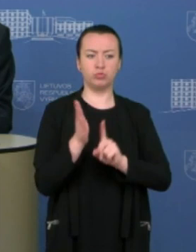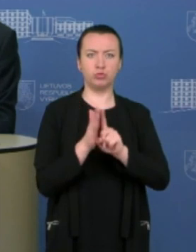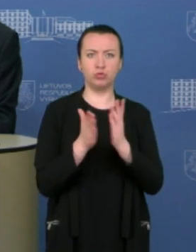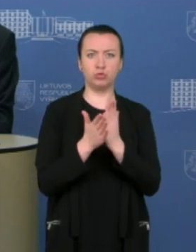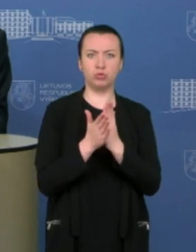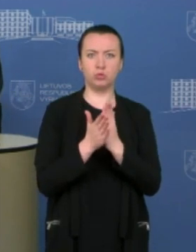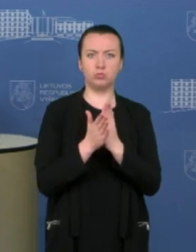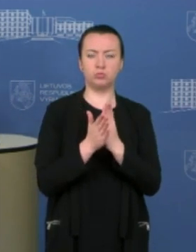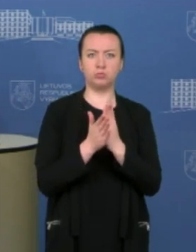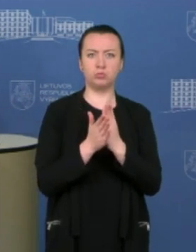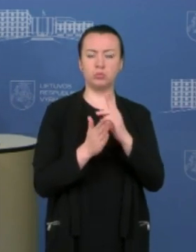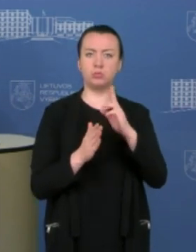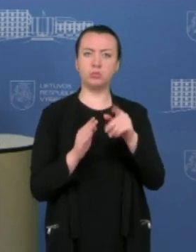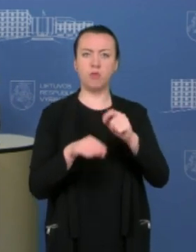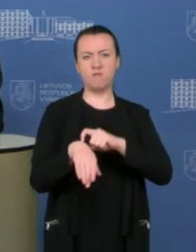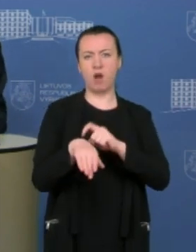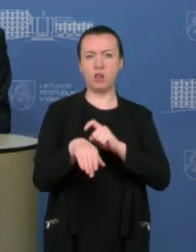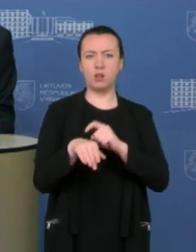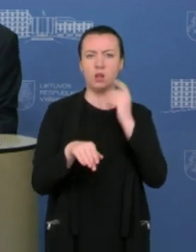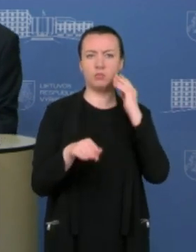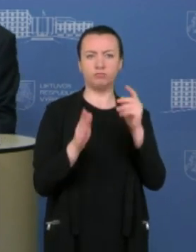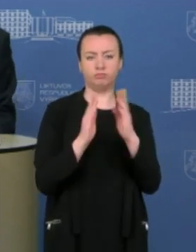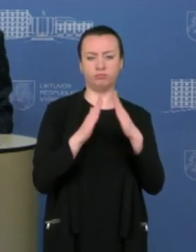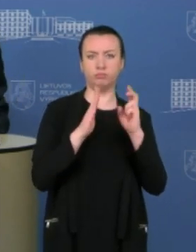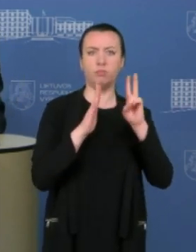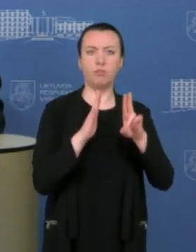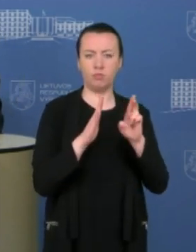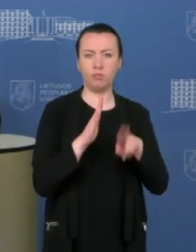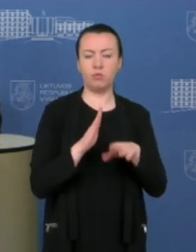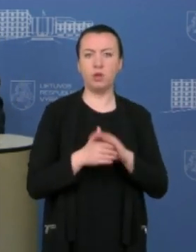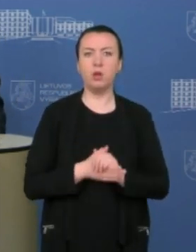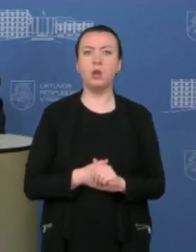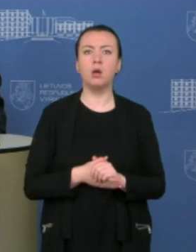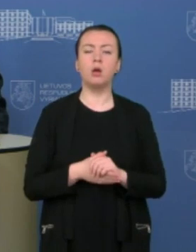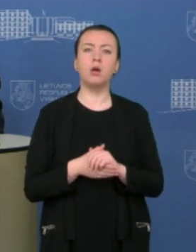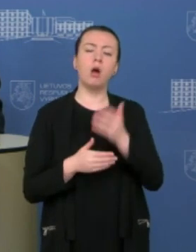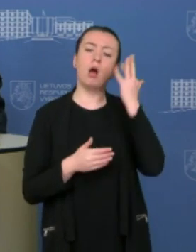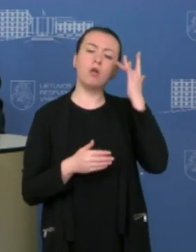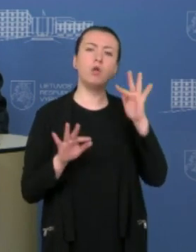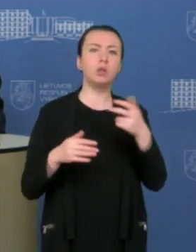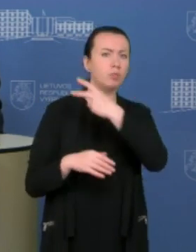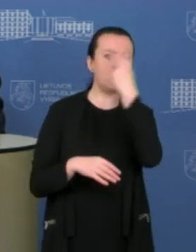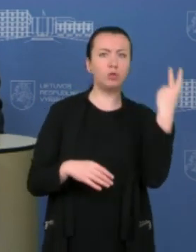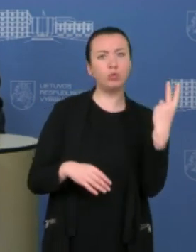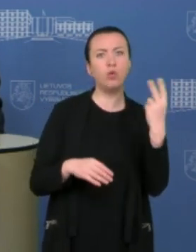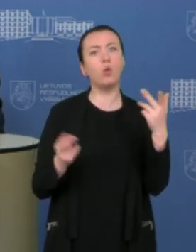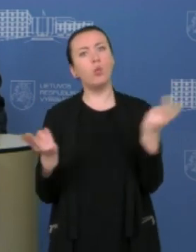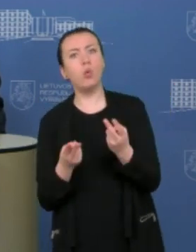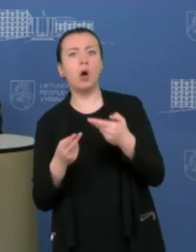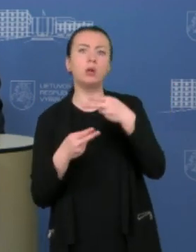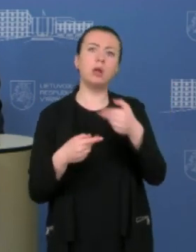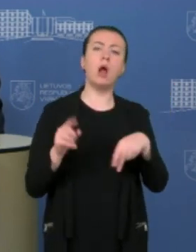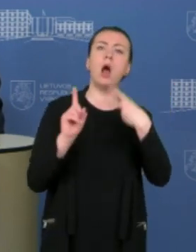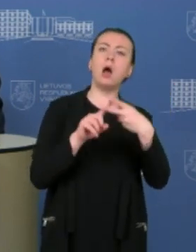ar nevertėtų kažko plančiau įvesti ir Lietuvoje, nes pas mus situacijas ir gamumo tikrai prastesnė. Ir kitas pasmas būtų, dėl šiek tiek